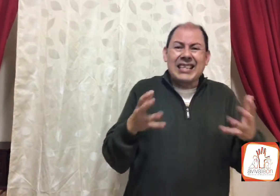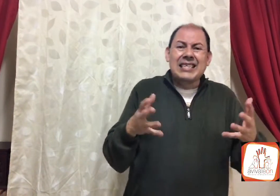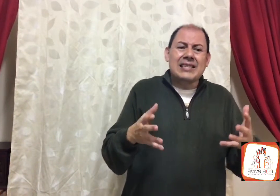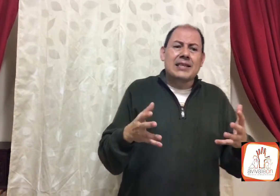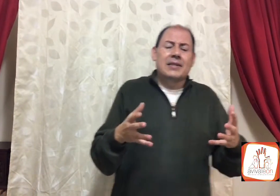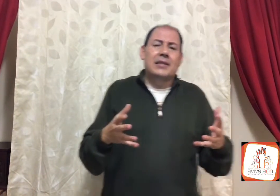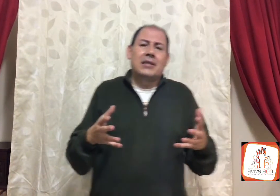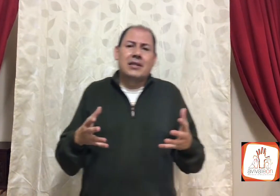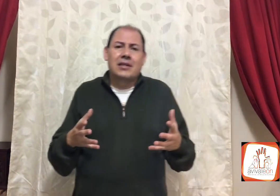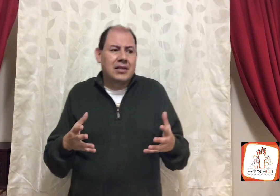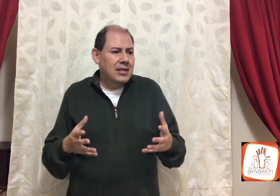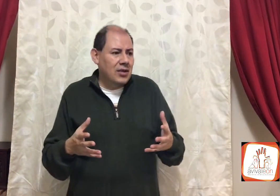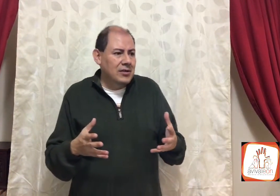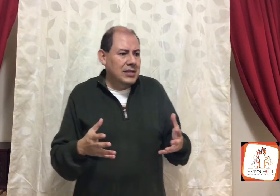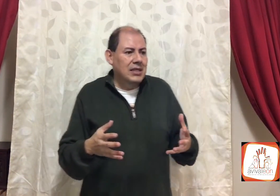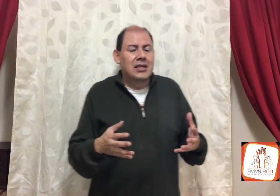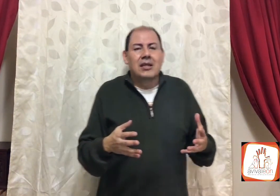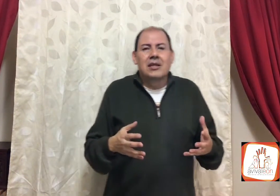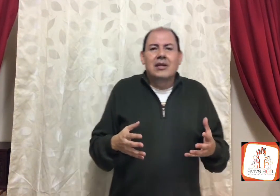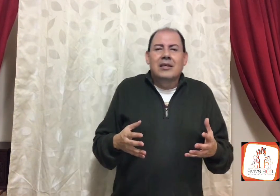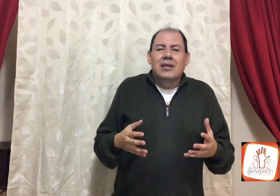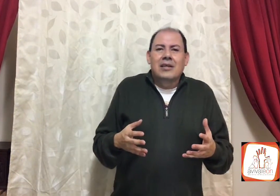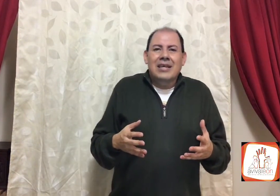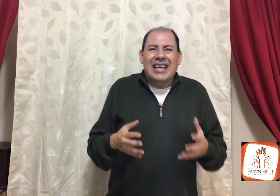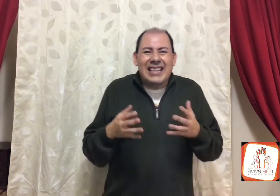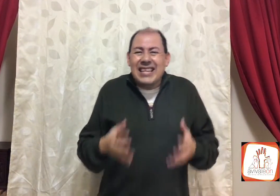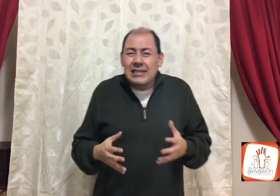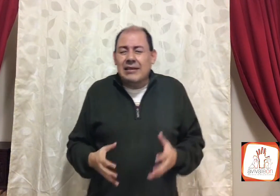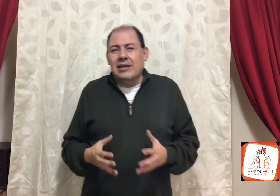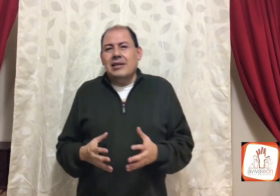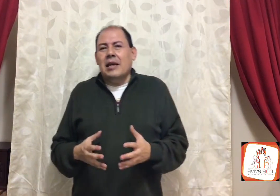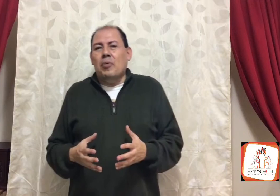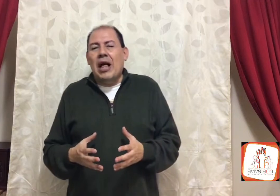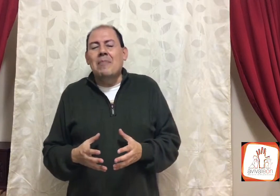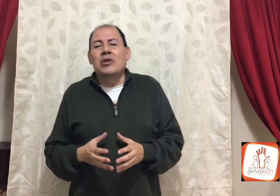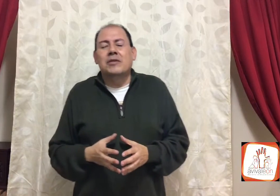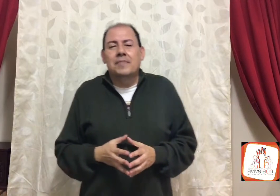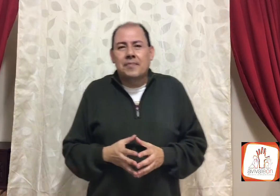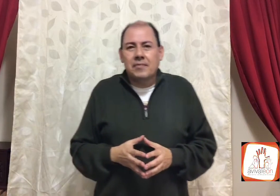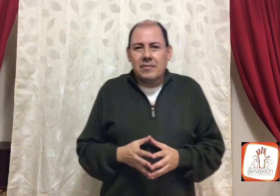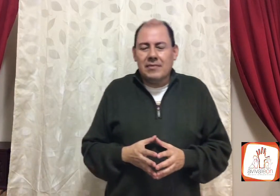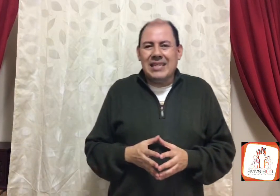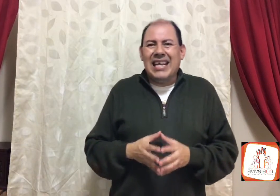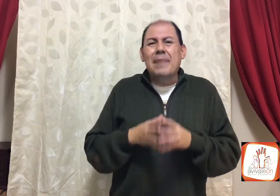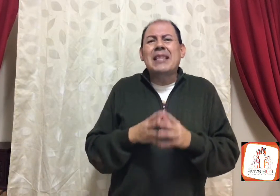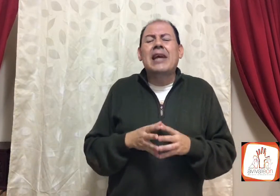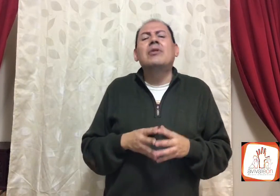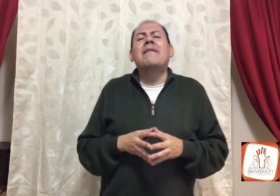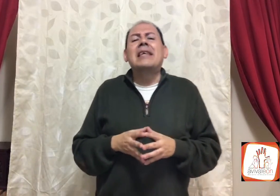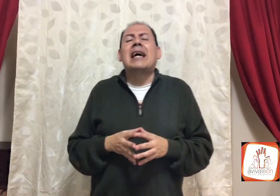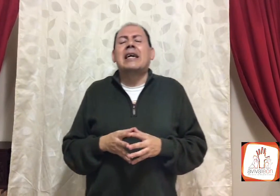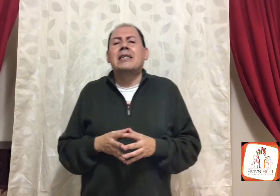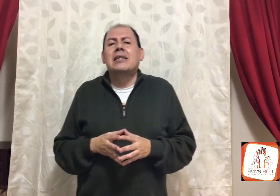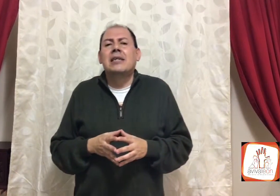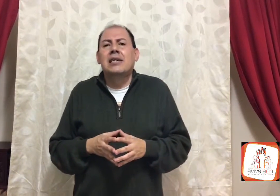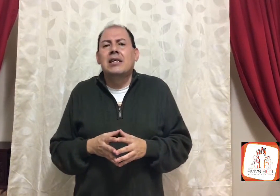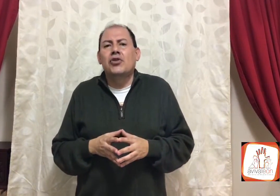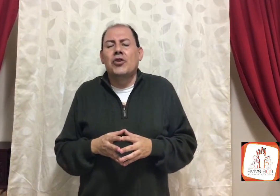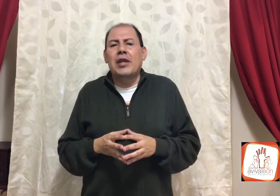triste, no, qué triste, que podamos, caminar una vida, donde,